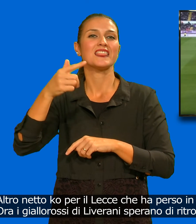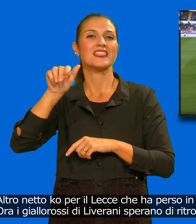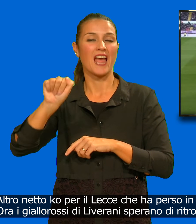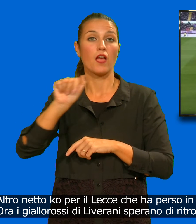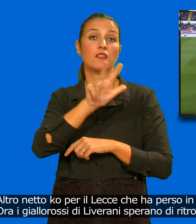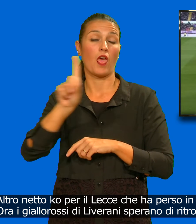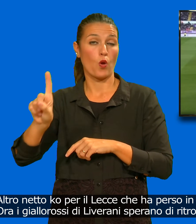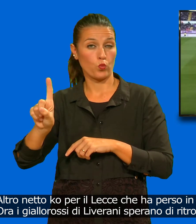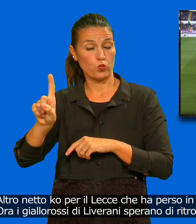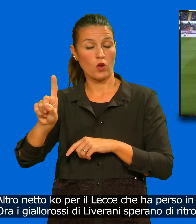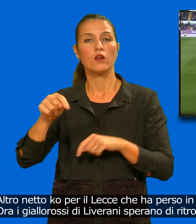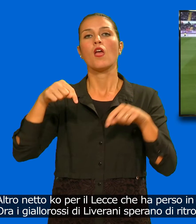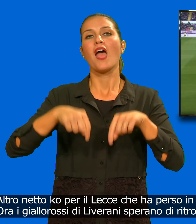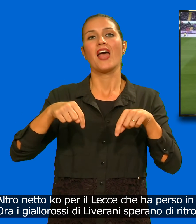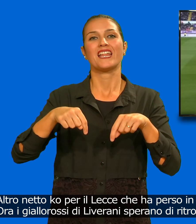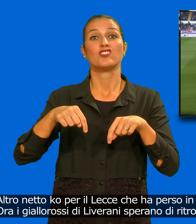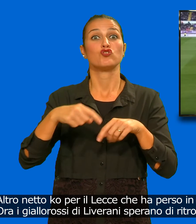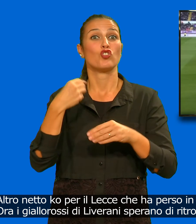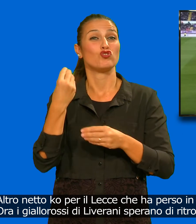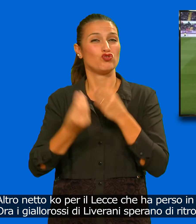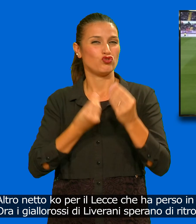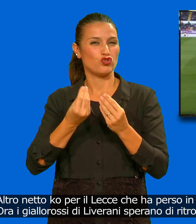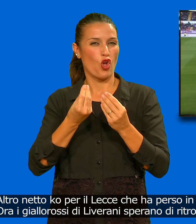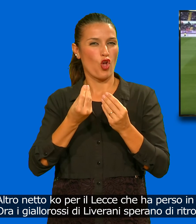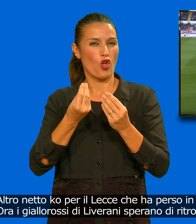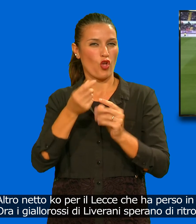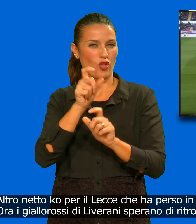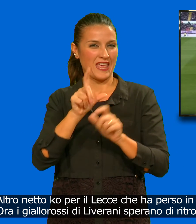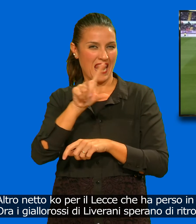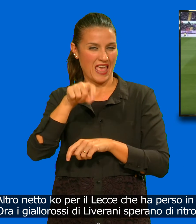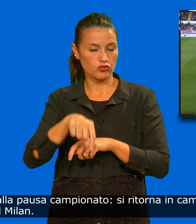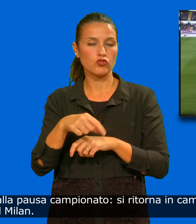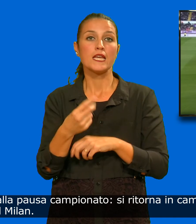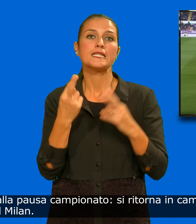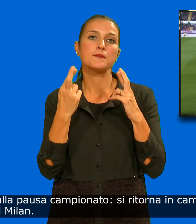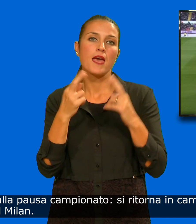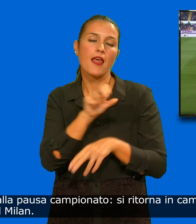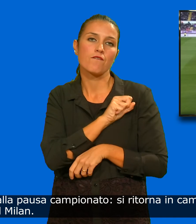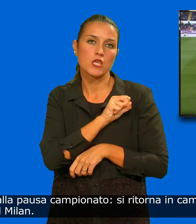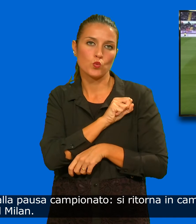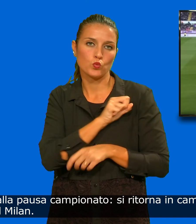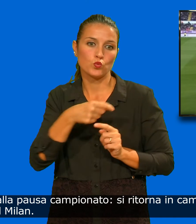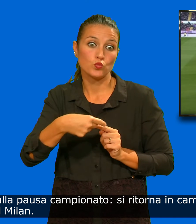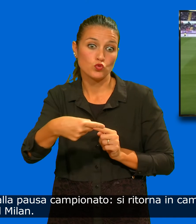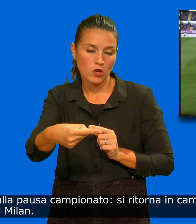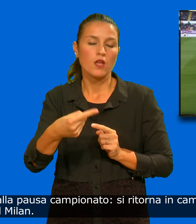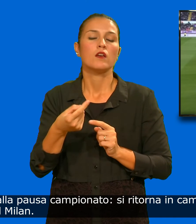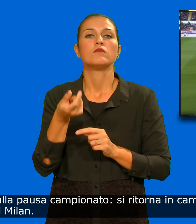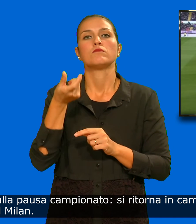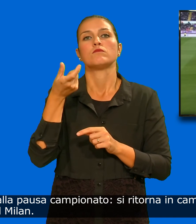giallorossi di Liverani sperano di ritrovare fiducia e gioco grazie alla pausa campionato. Si ritorna in